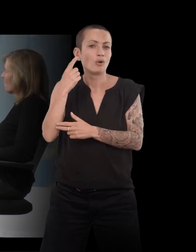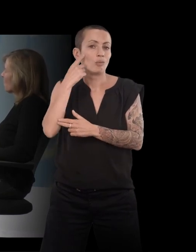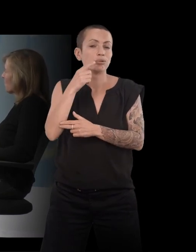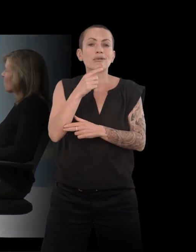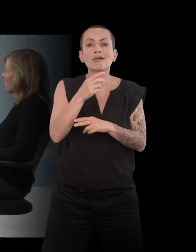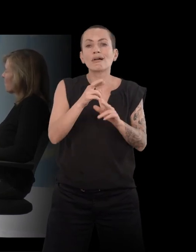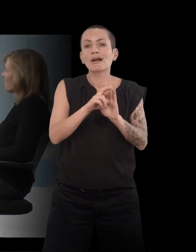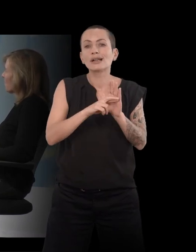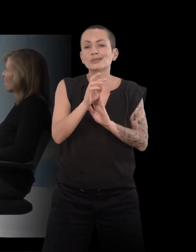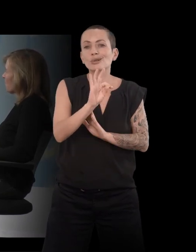repérage à Belleville, voilà.